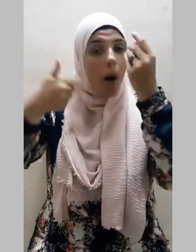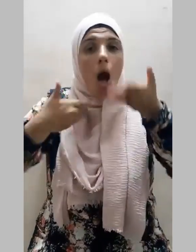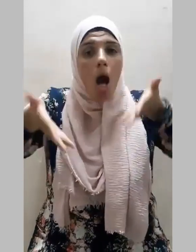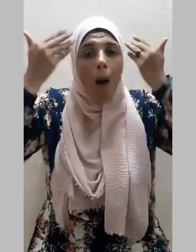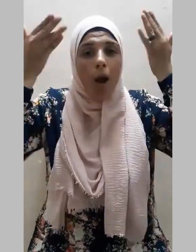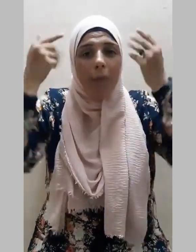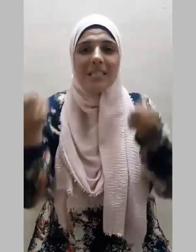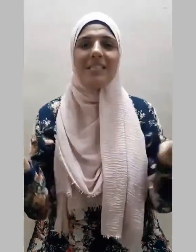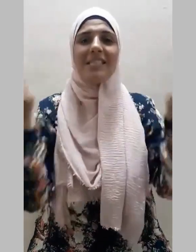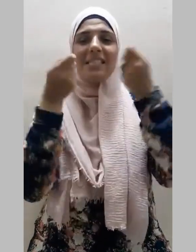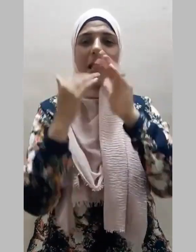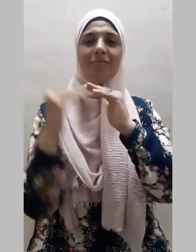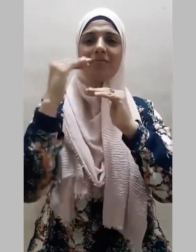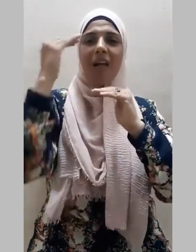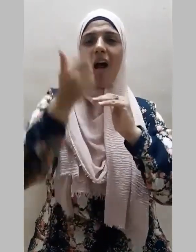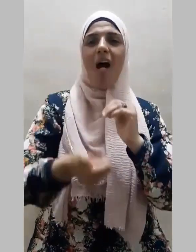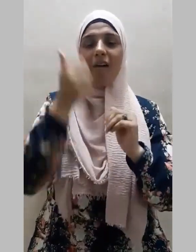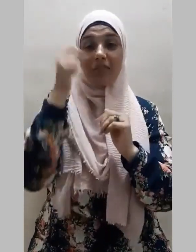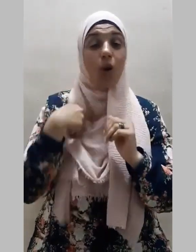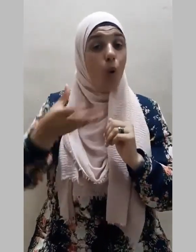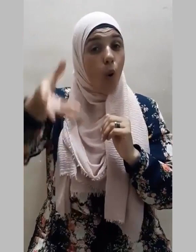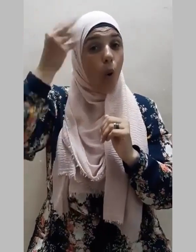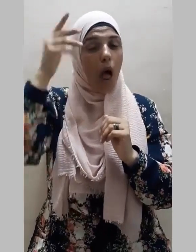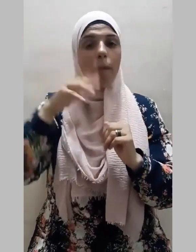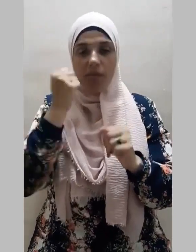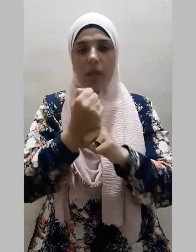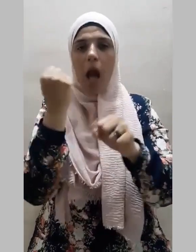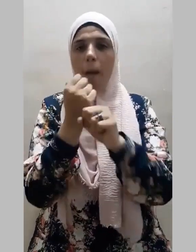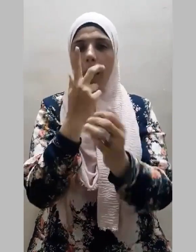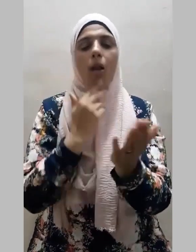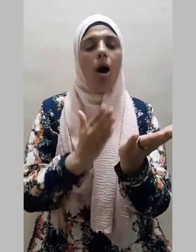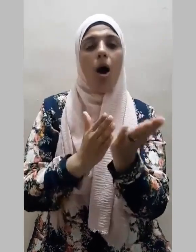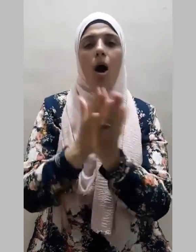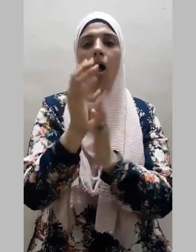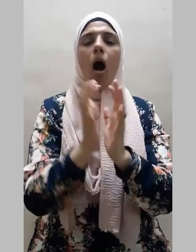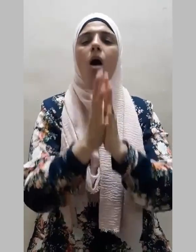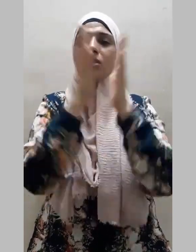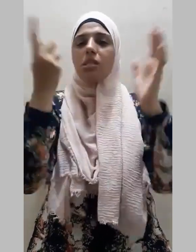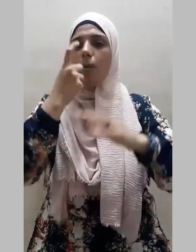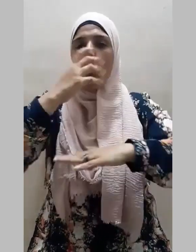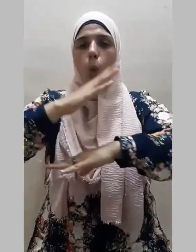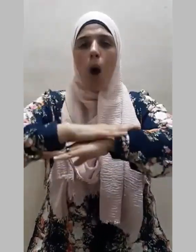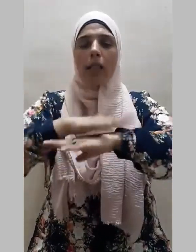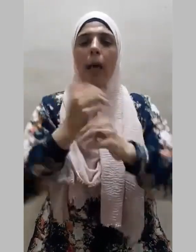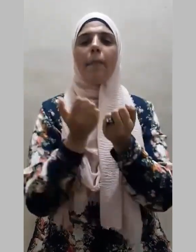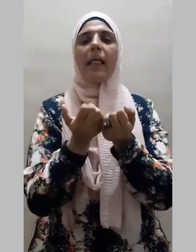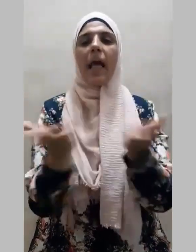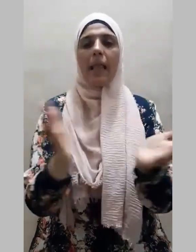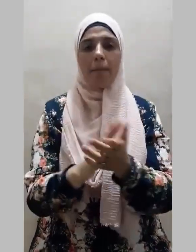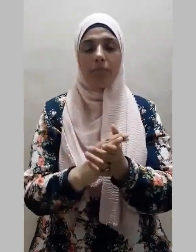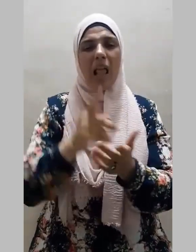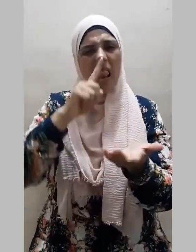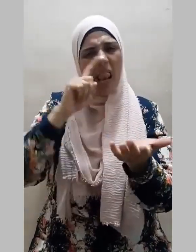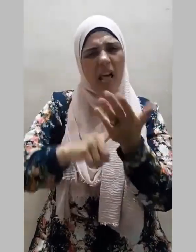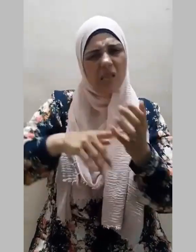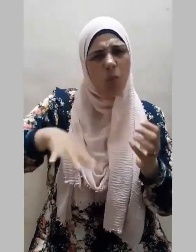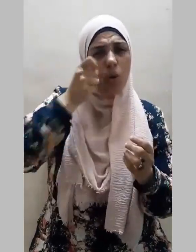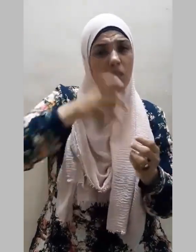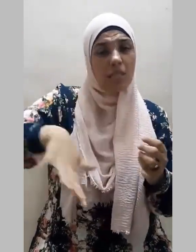والعلم أخلاق عظيمة وآداب كريمة ينبغي أن يتحلى بها